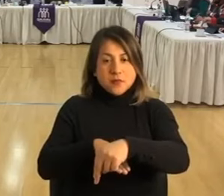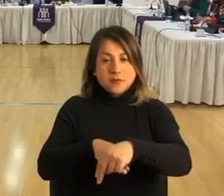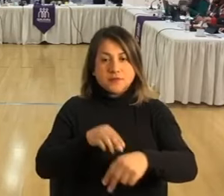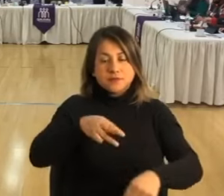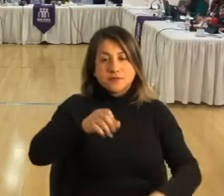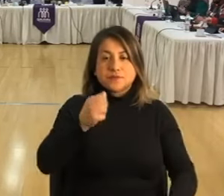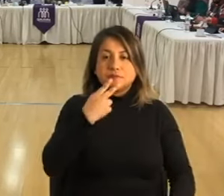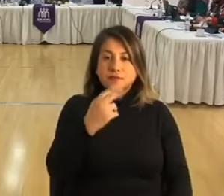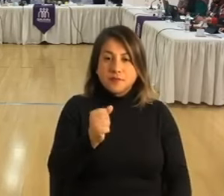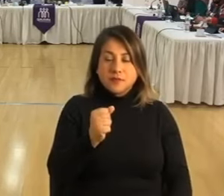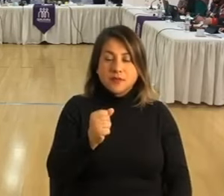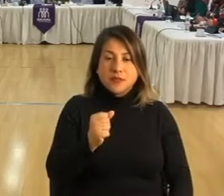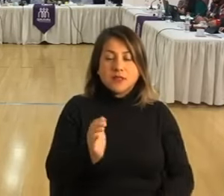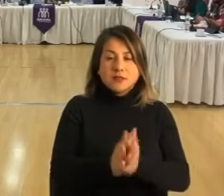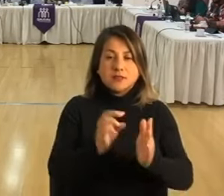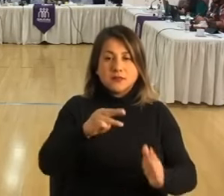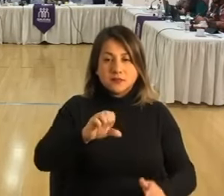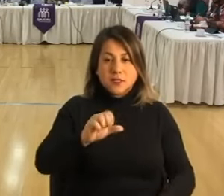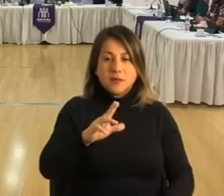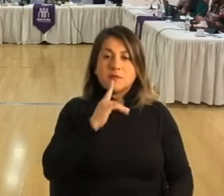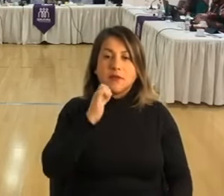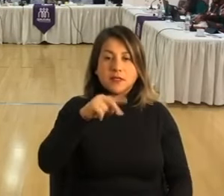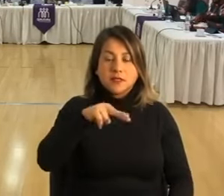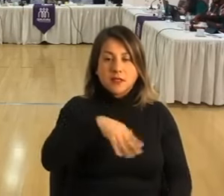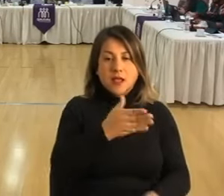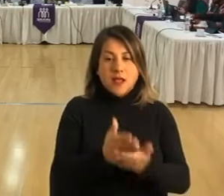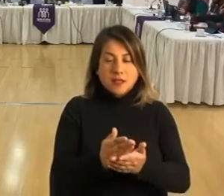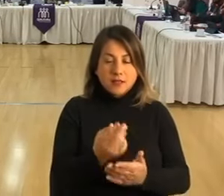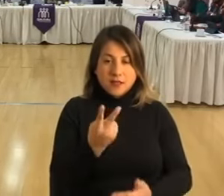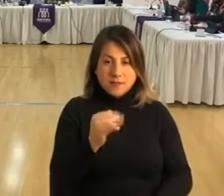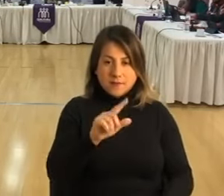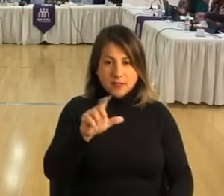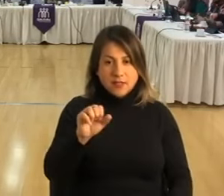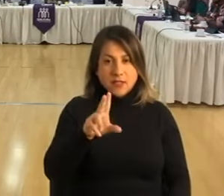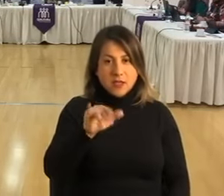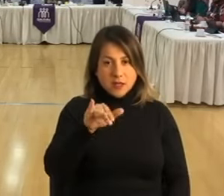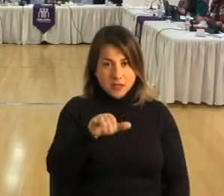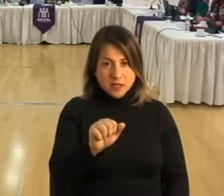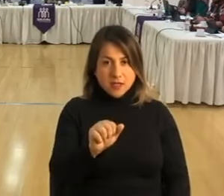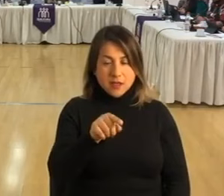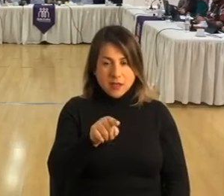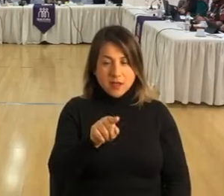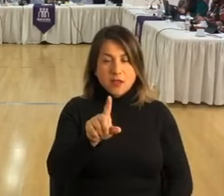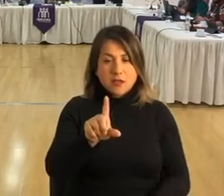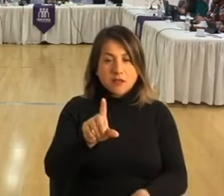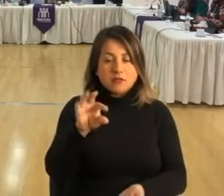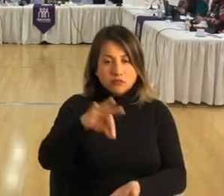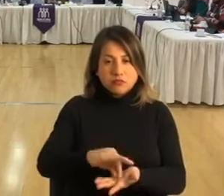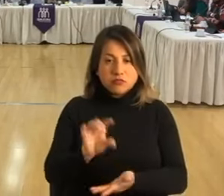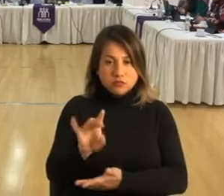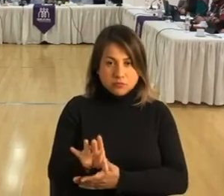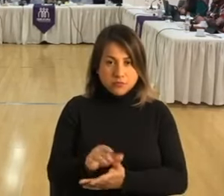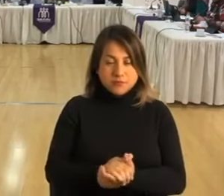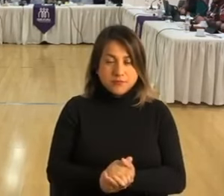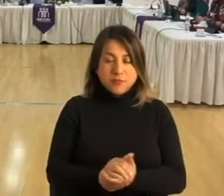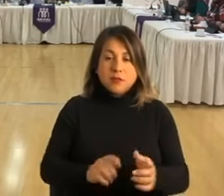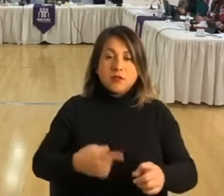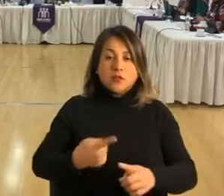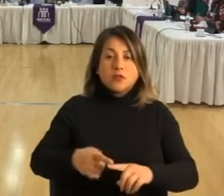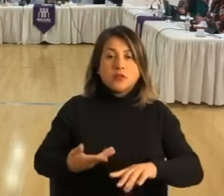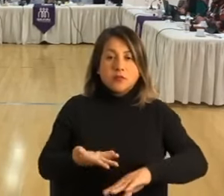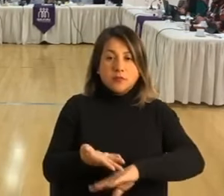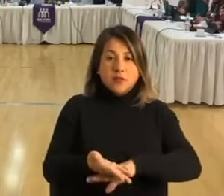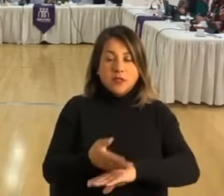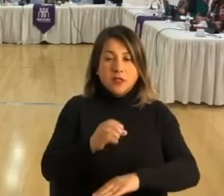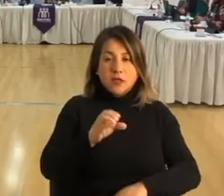Antromata, de San Martín, hasta calle Vida Rica, a la programación de esa dirección. A solicitud de